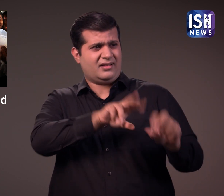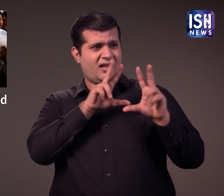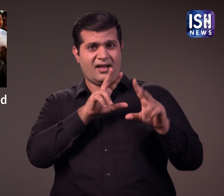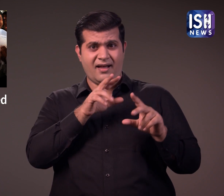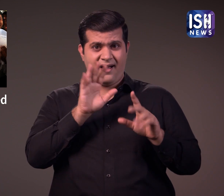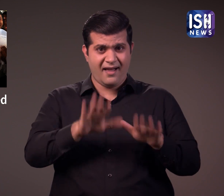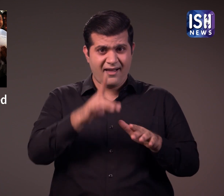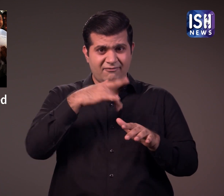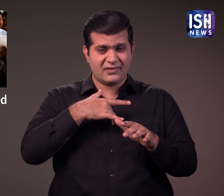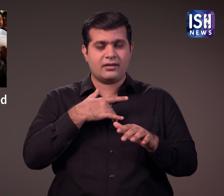हमें कमेंट में जरूर बताईए